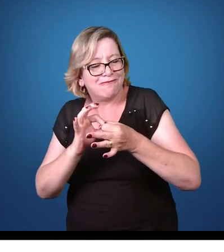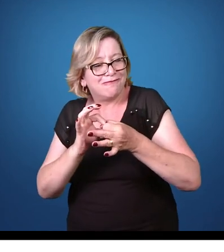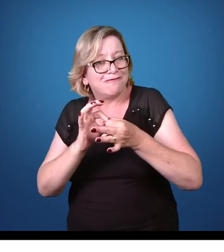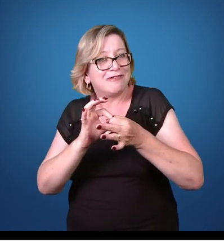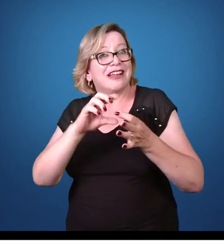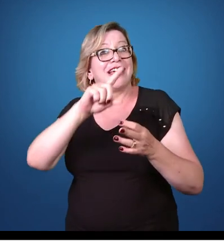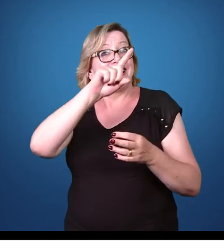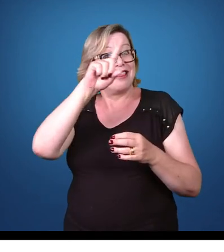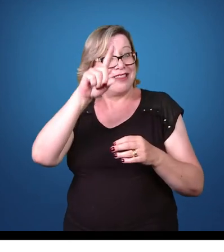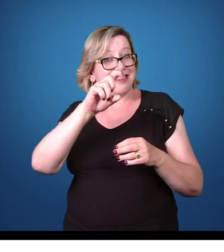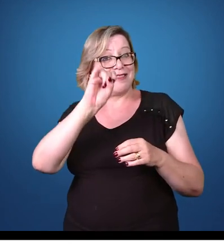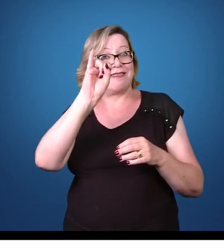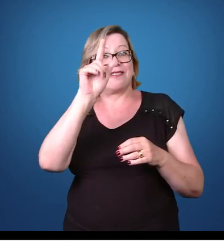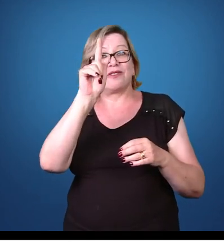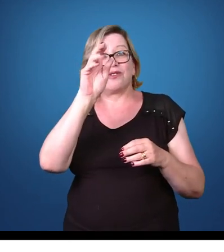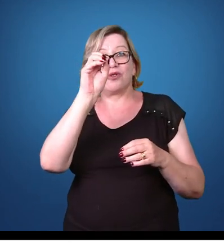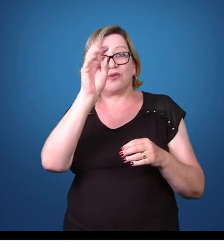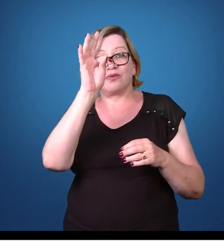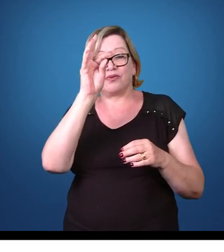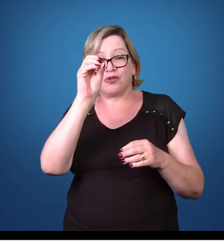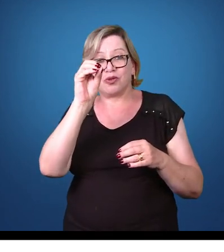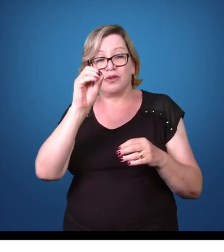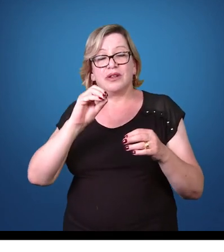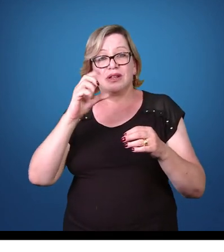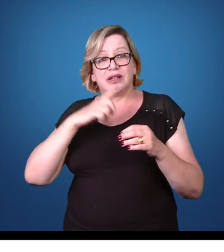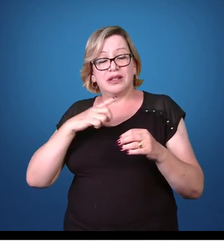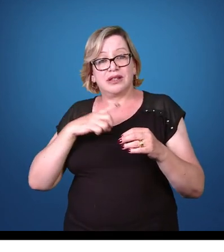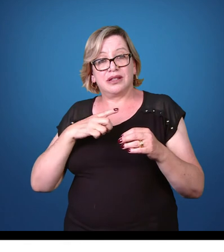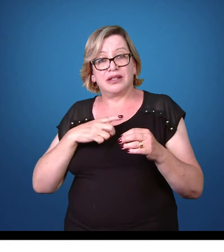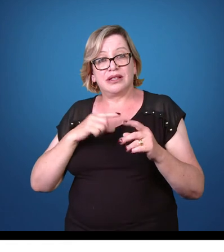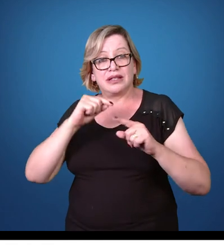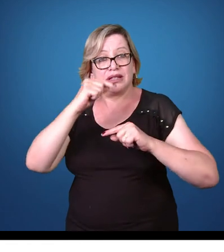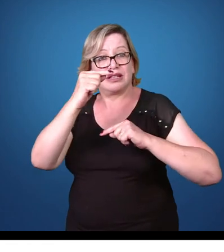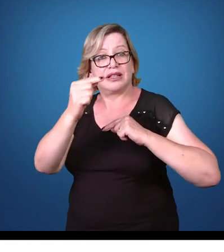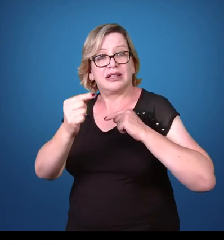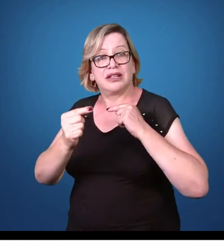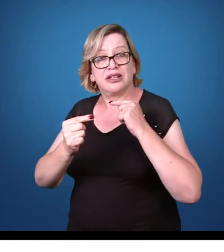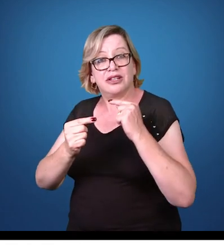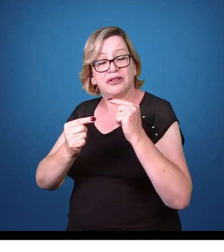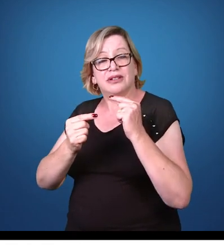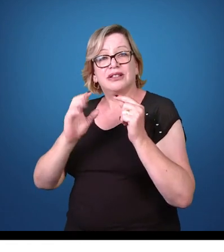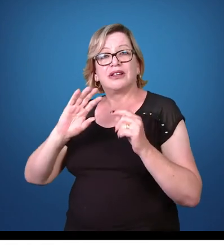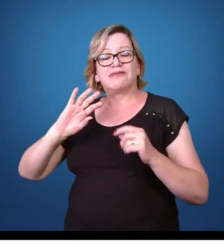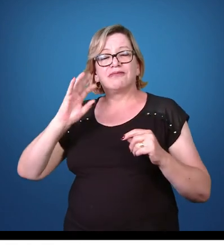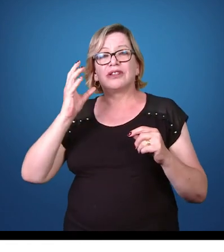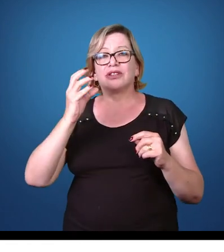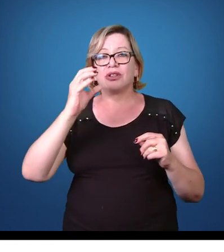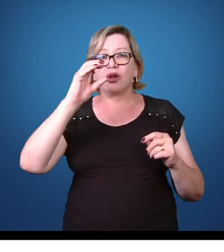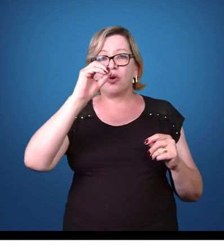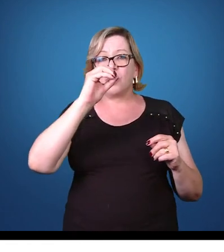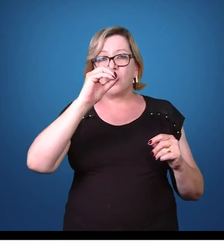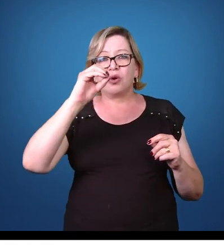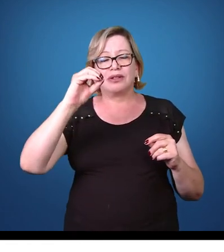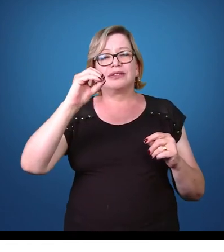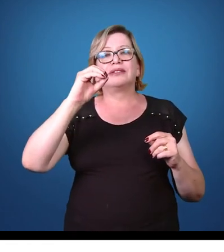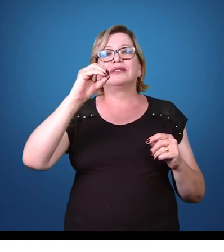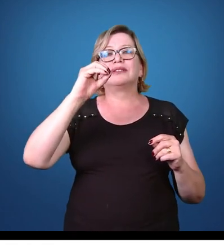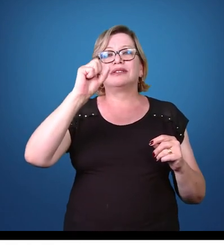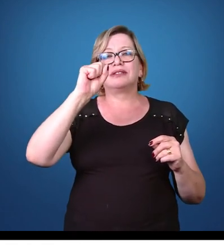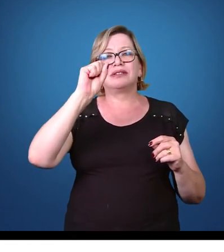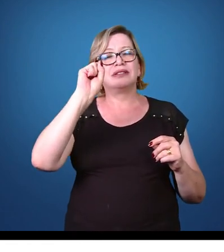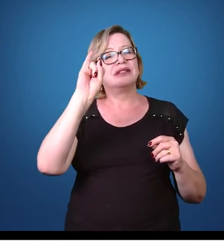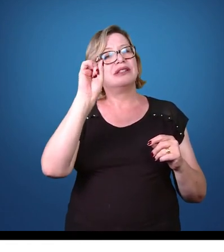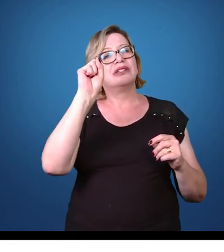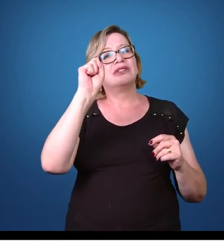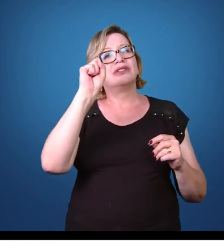zigoto e que por fim esse zigoto ele se diferencia formando o chamado oocisto ou oocineto.